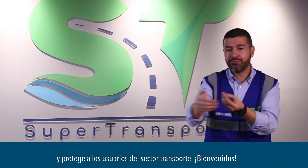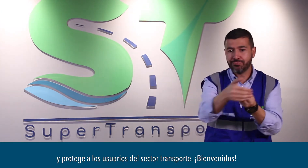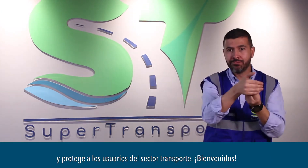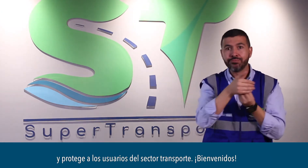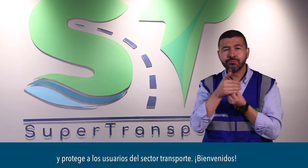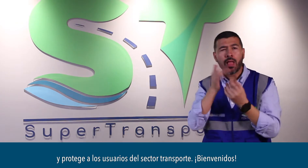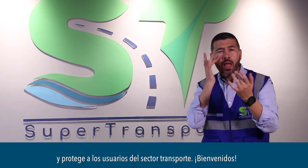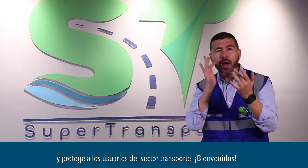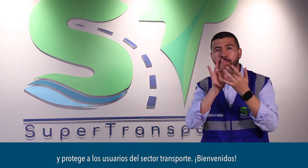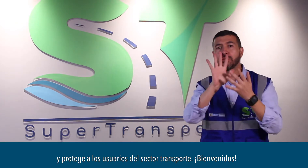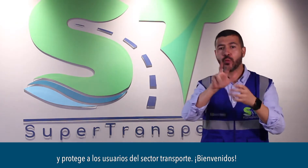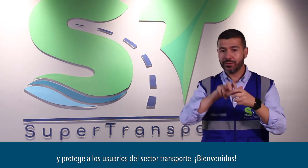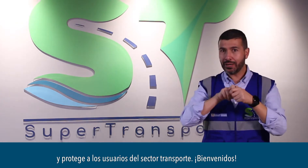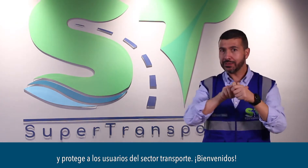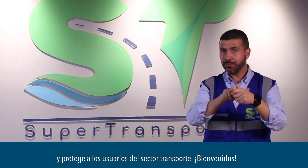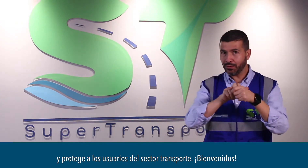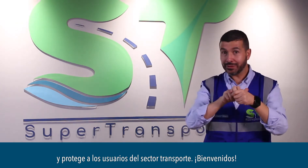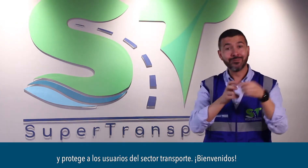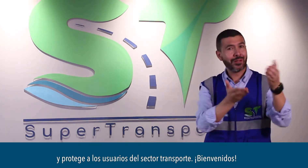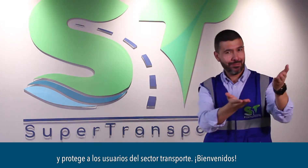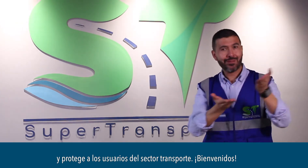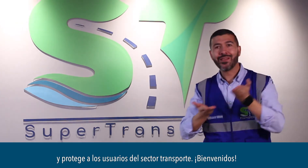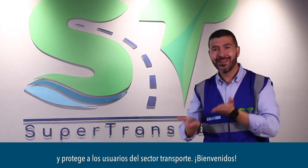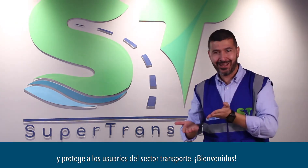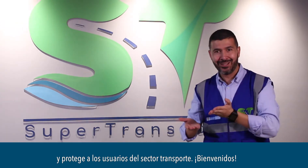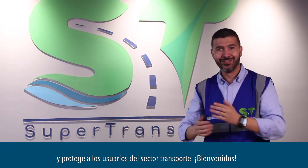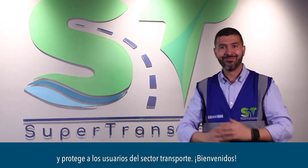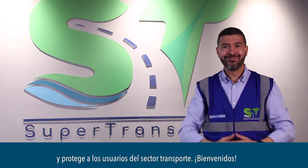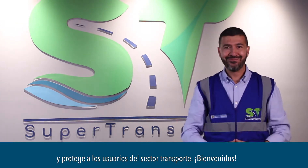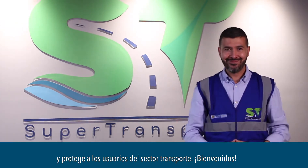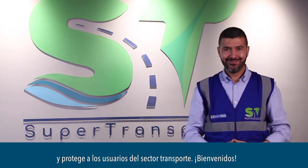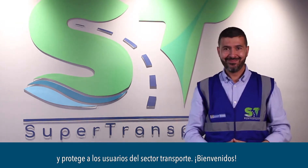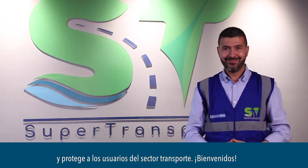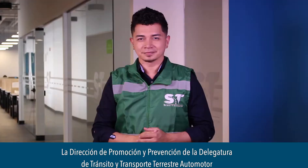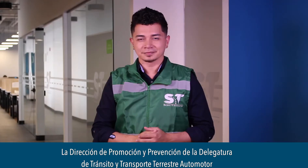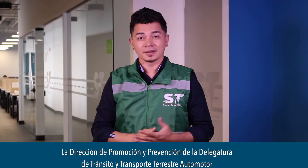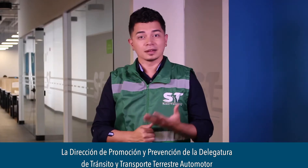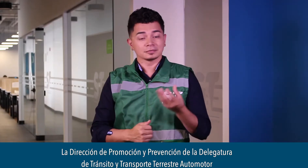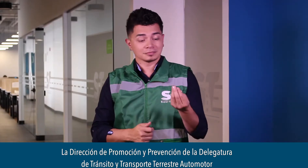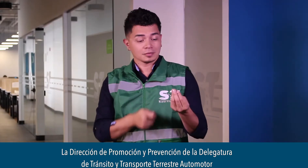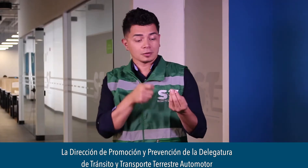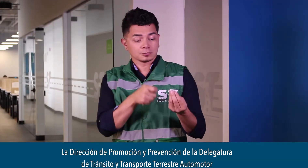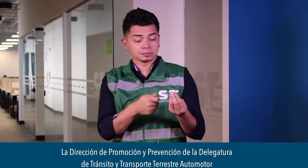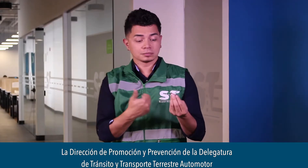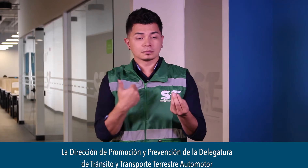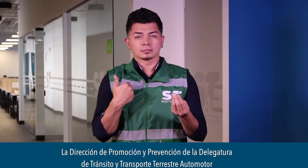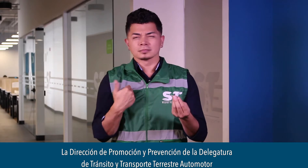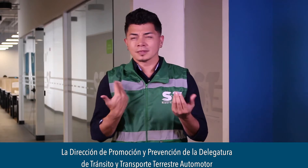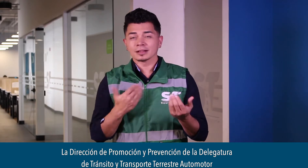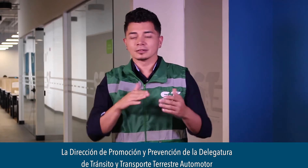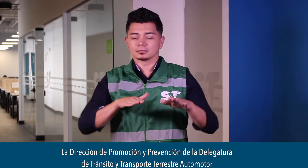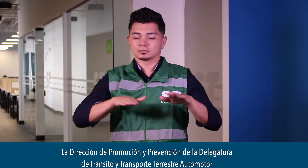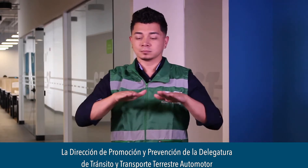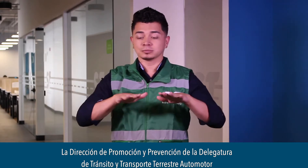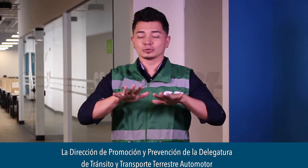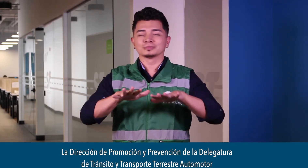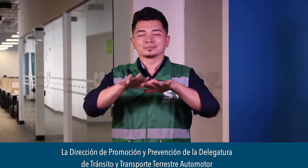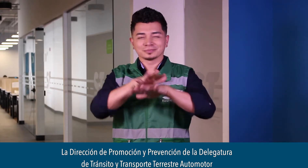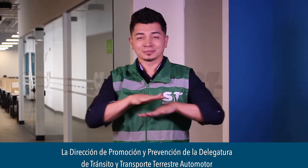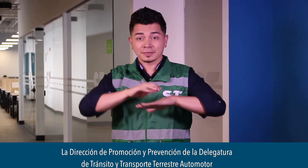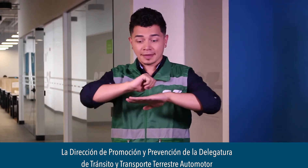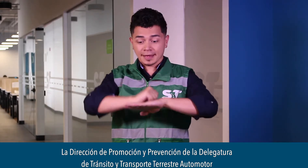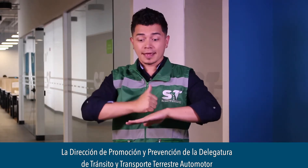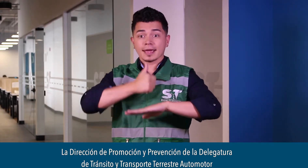usuarios del sector transporte. Bienvenidos. La Dirección de Promoción y Prevención de la